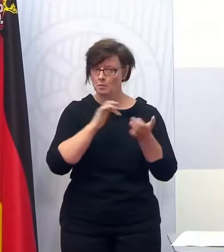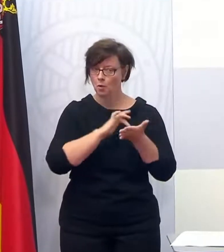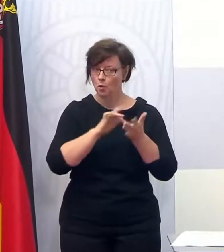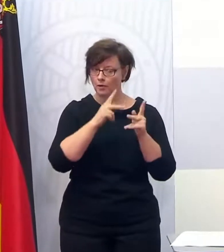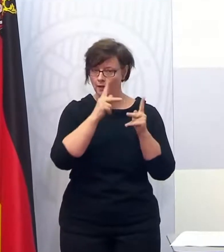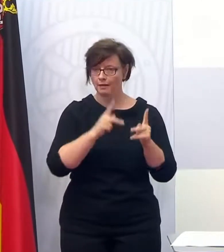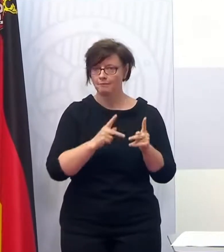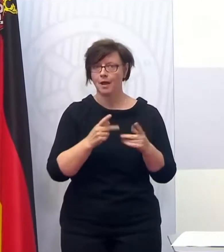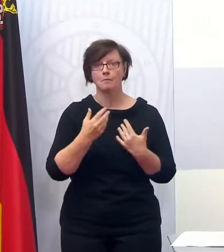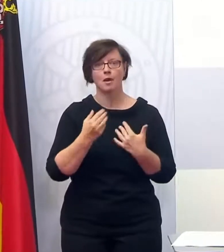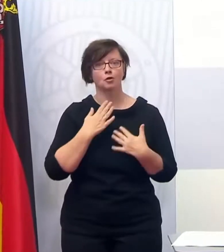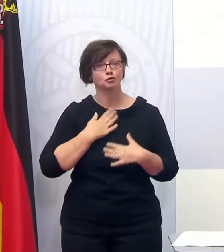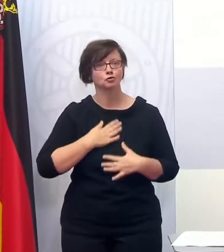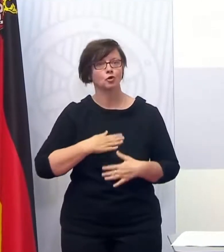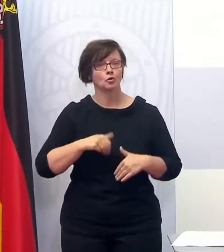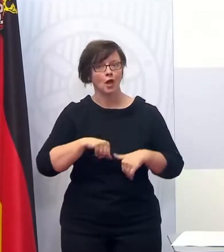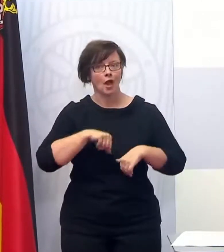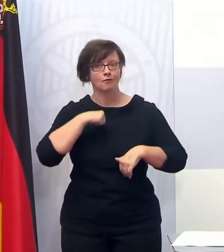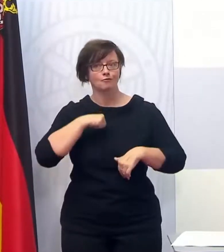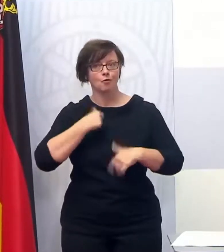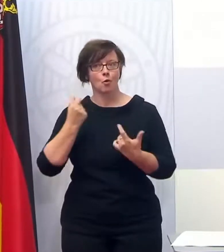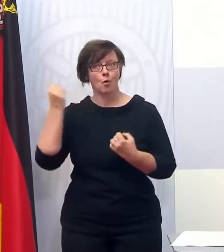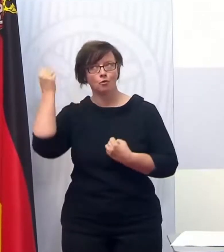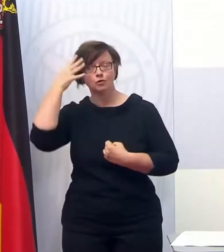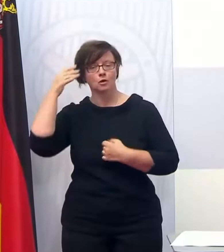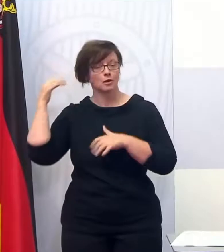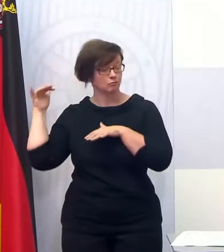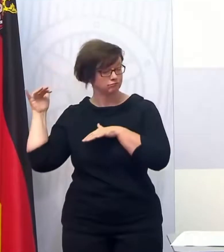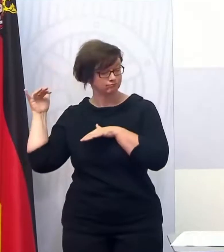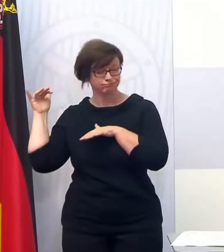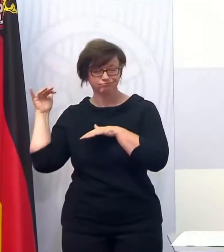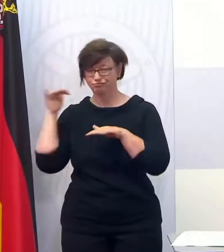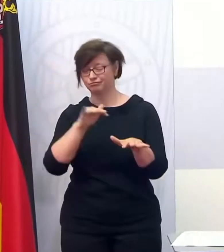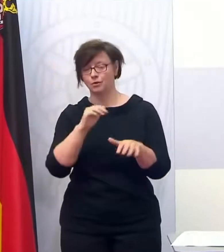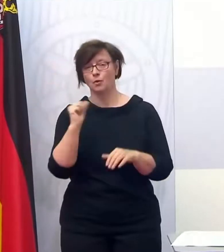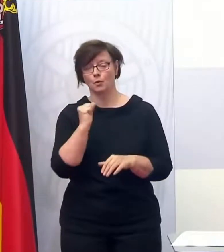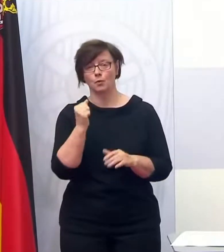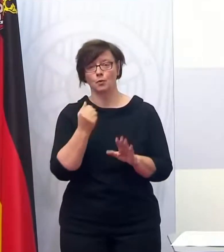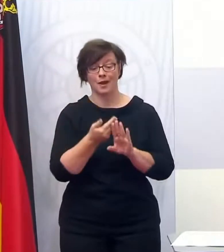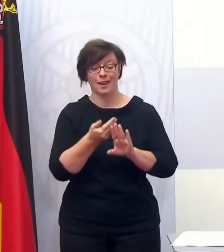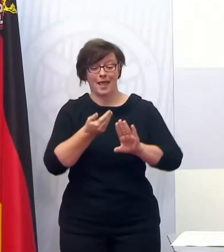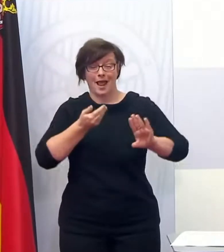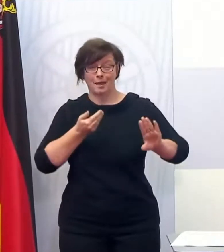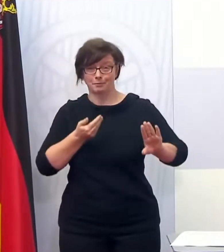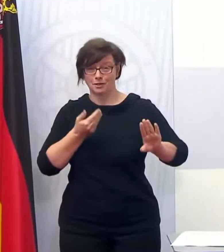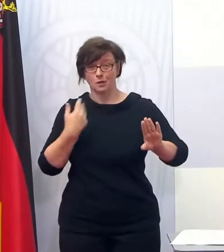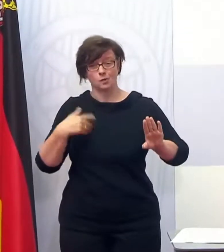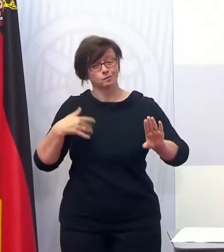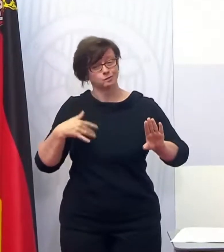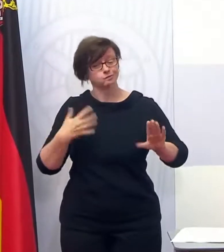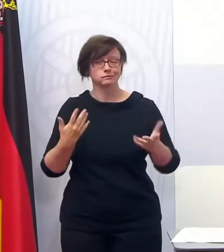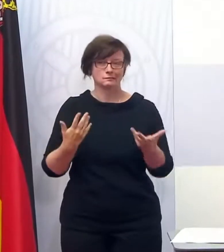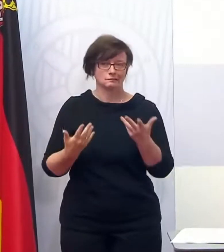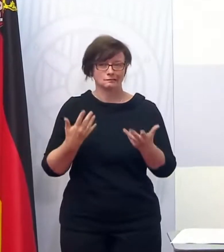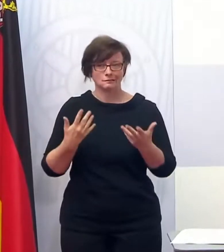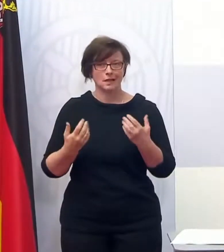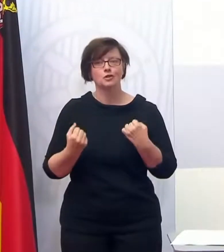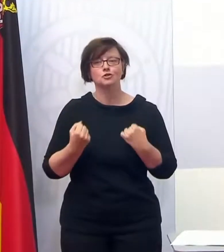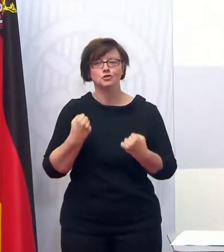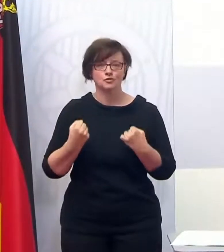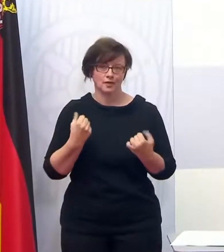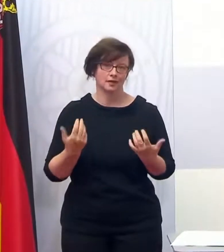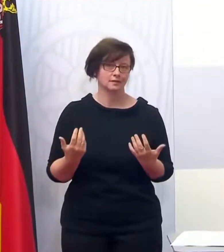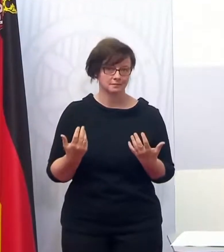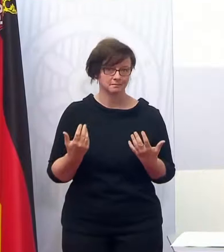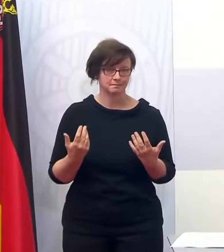gerade bei schönem Wetter sonntags morgens sind die auch wahnsinnig begehrt in unserem Land. Und das mit dem Abstand einhalten auf dem Flohmärkt ist an der einen oder